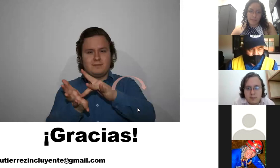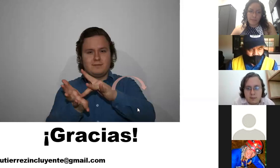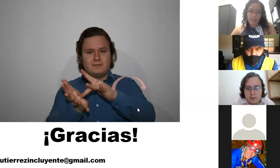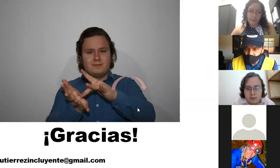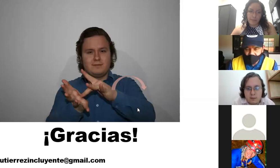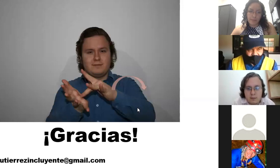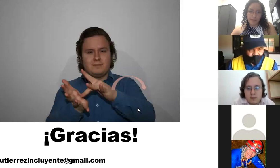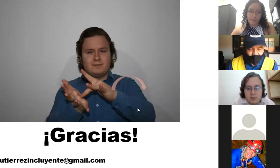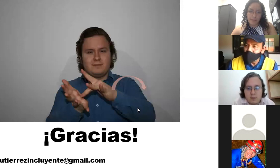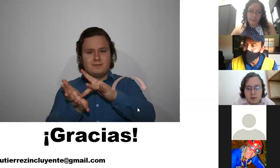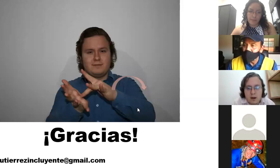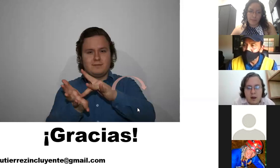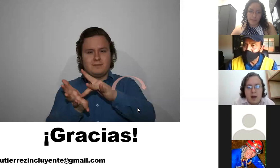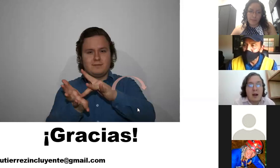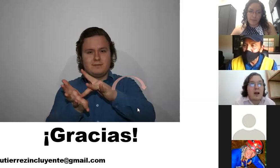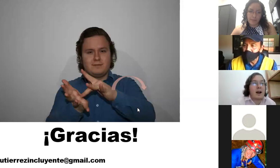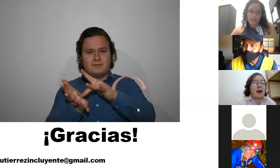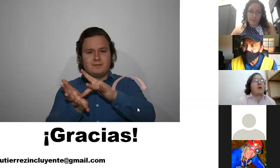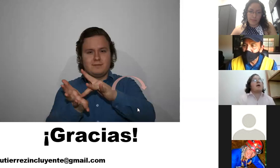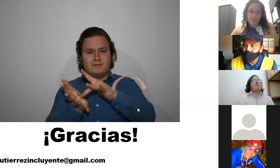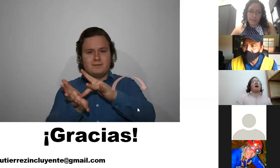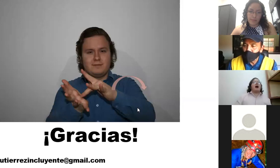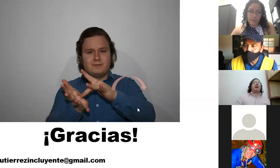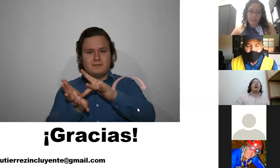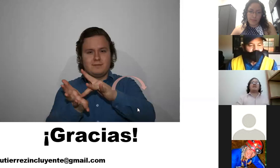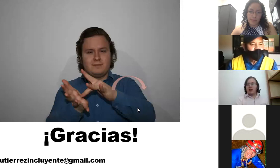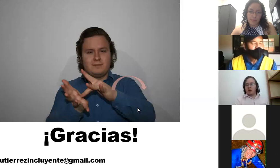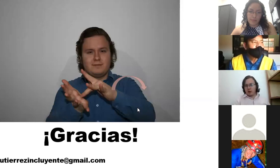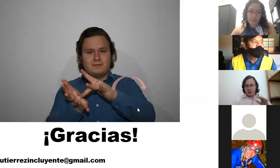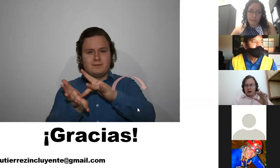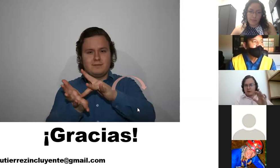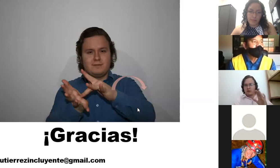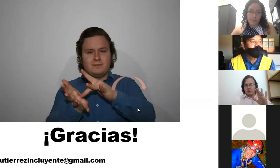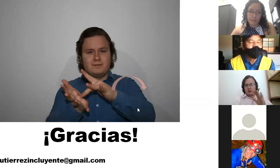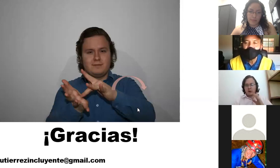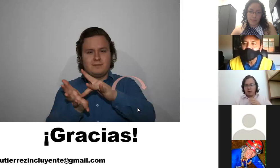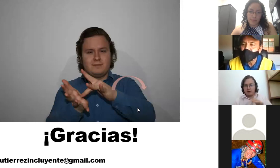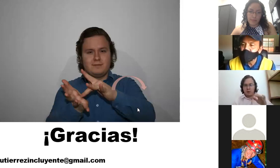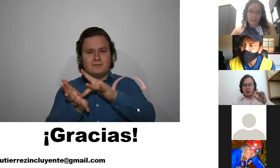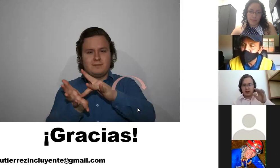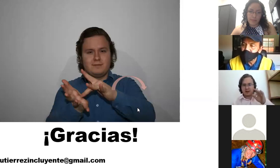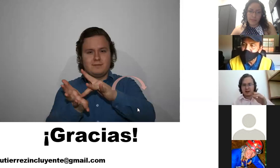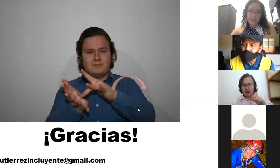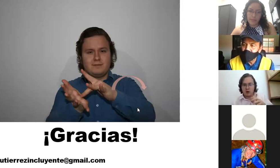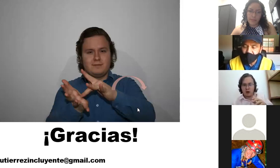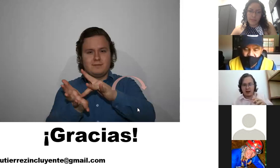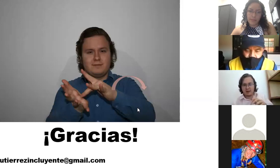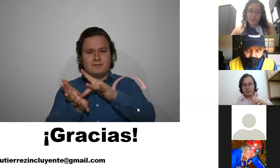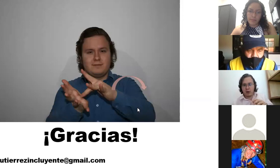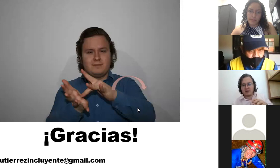o apoyos que existen claro mira aquí en Saltillo te puedo hablar no sé dónde no me ibas tú pero aquí en Saltillo no es pues